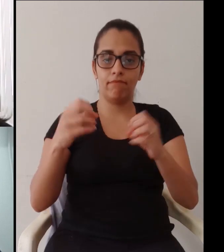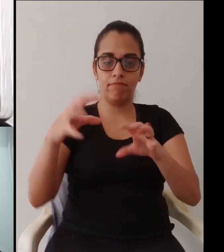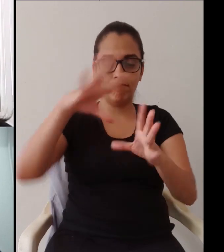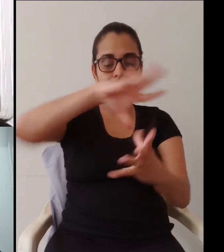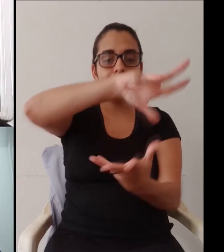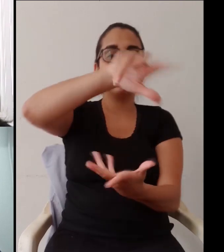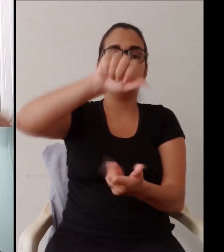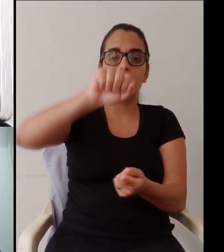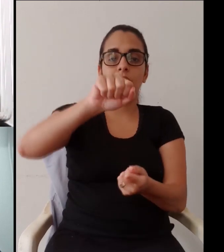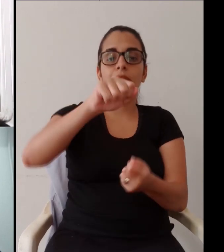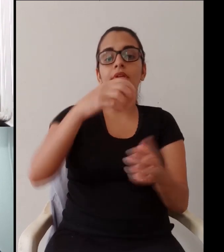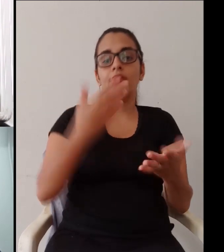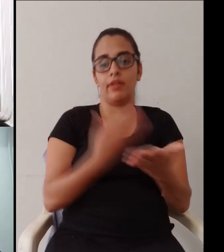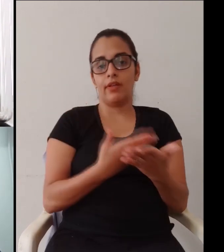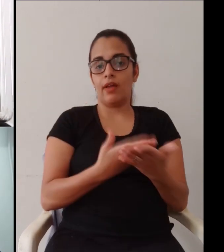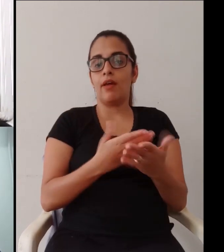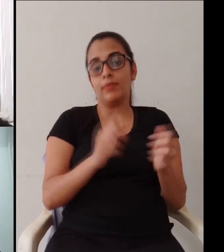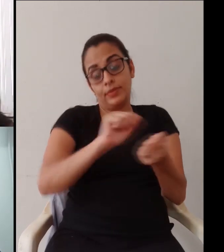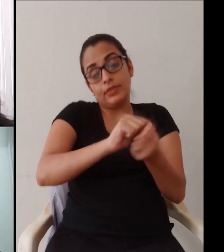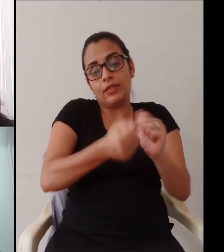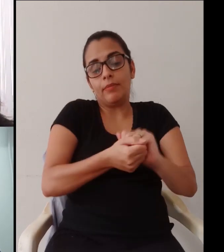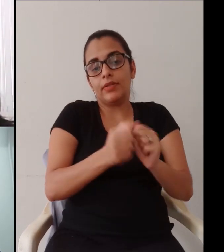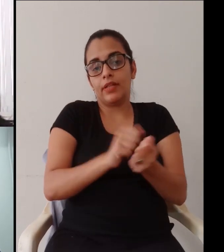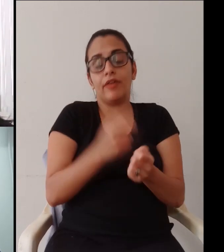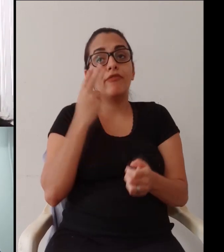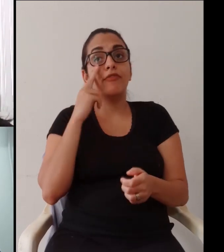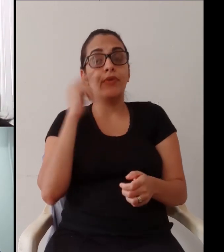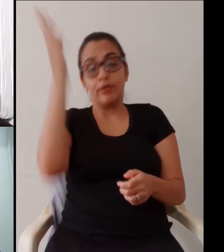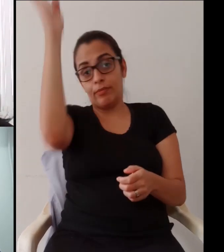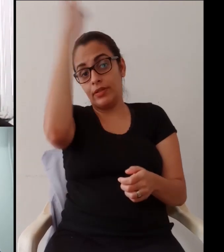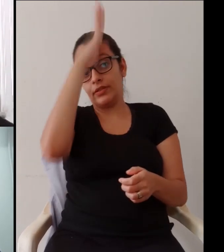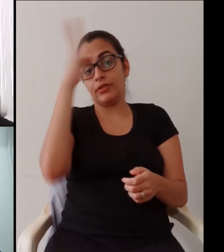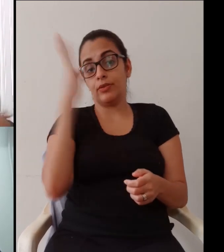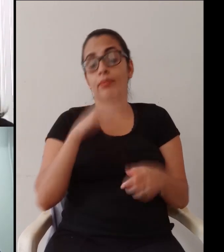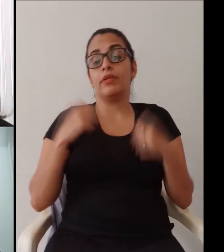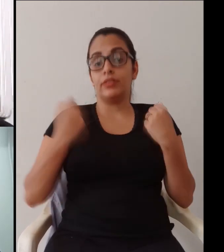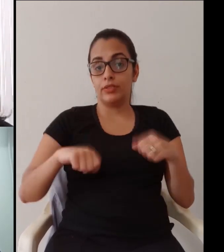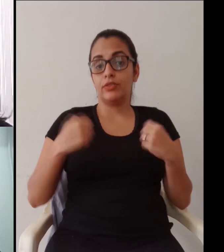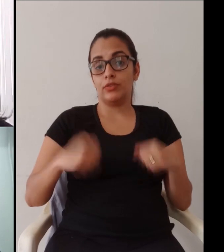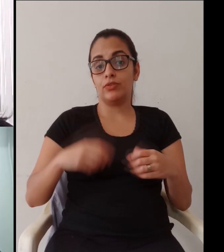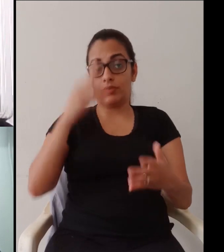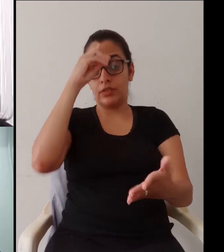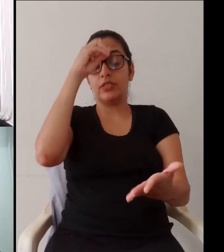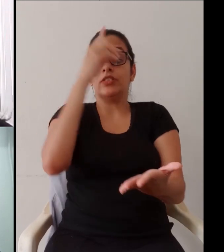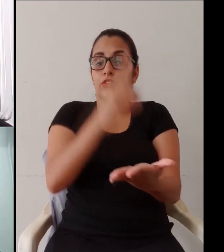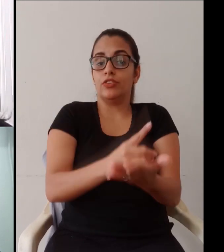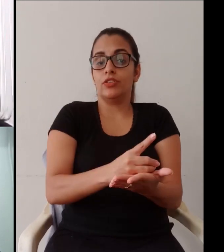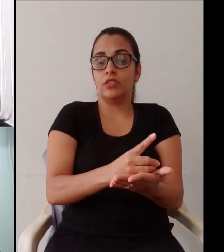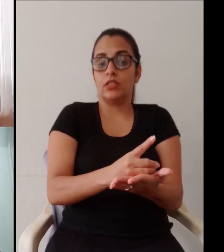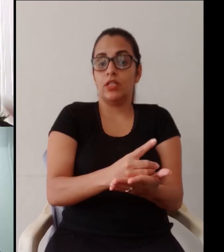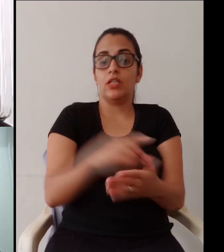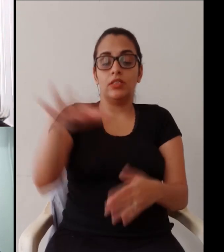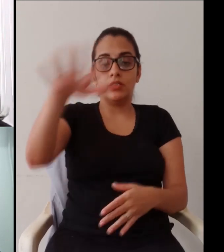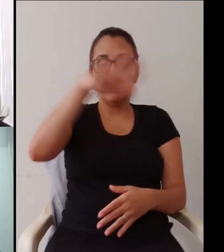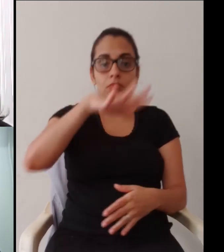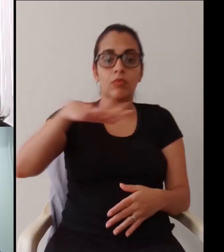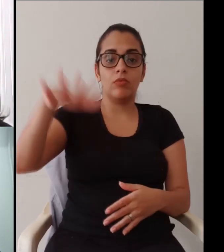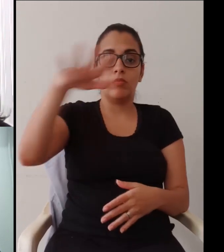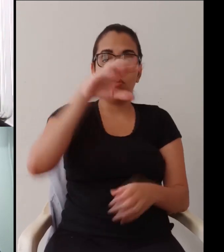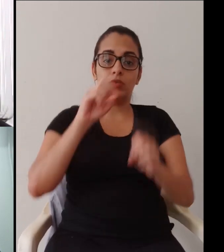que reinventar por conta dessa pandemia, que era algo totalmente, né, a gente viu acontecendo, e,